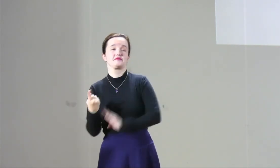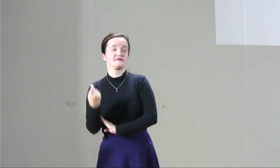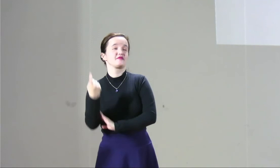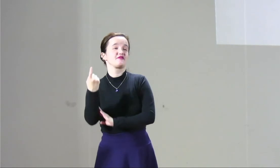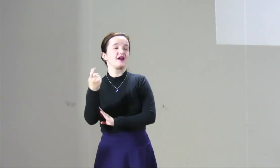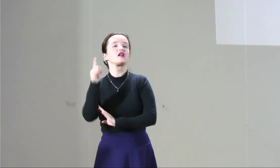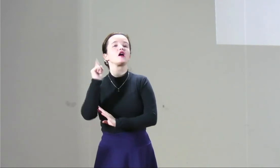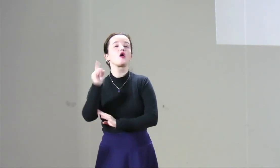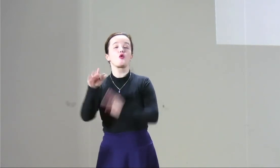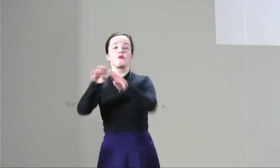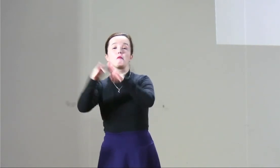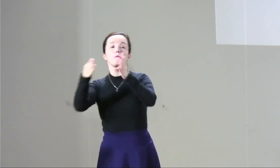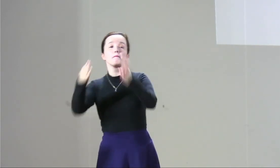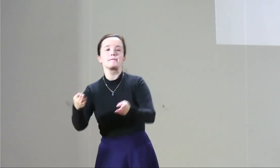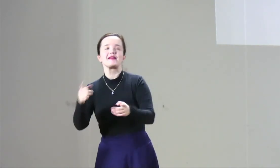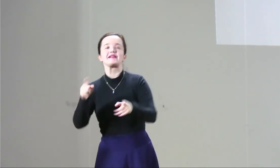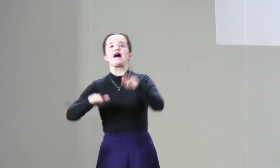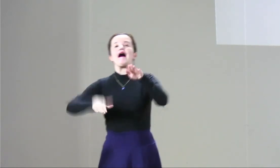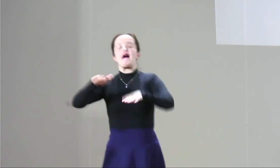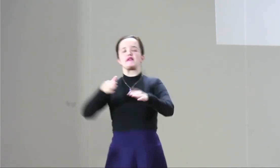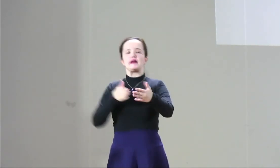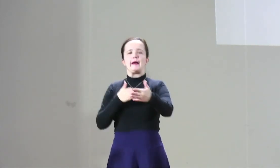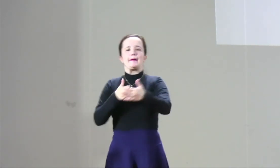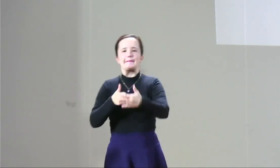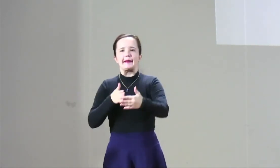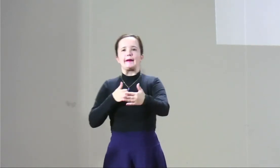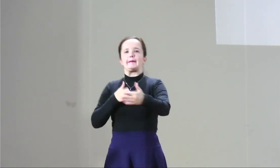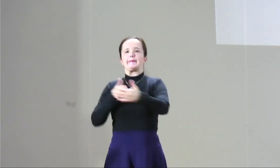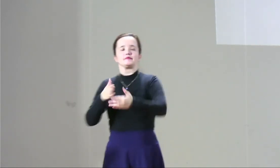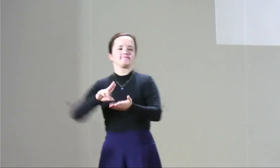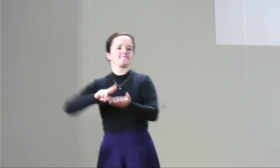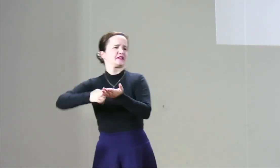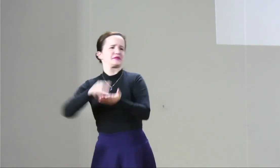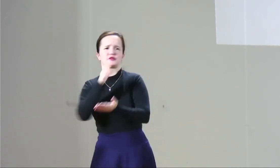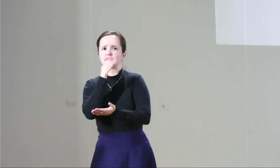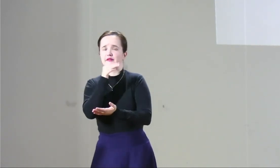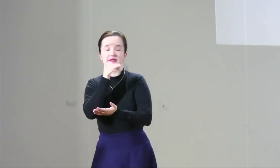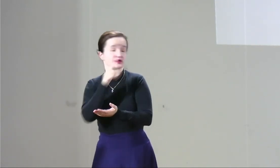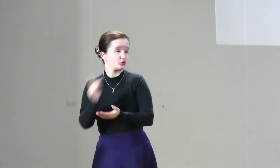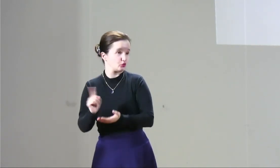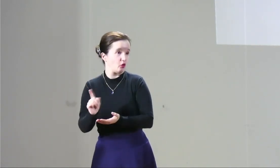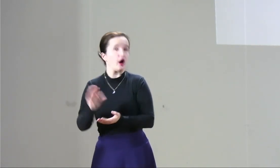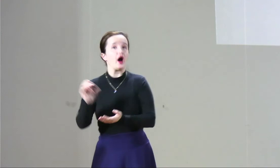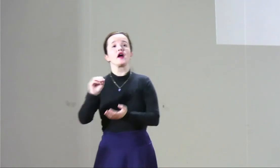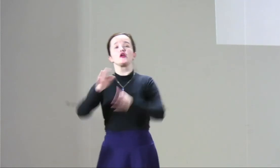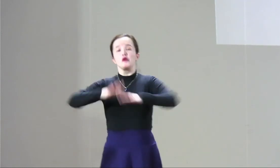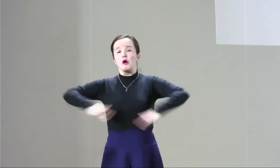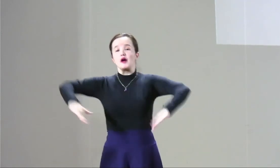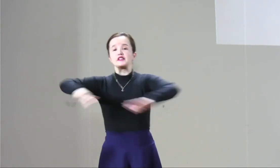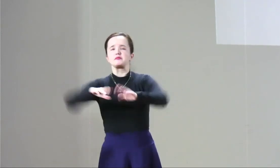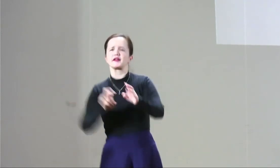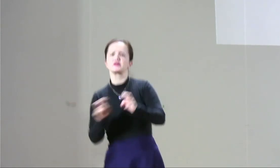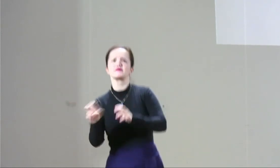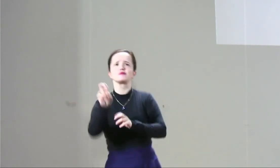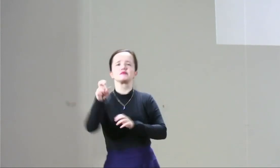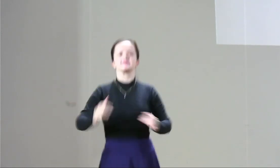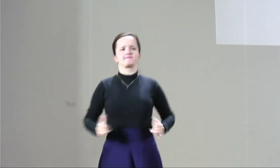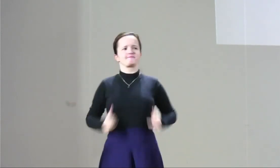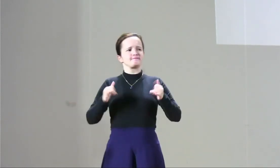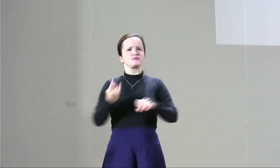incidencia que nos permite que a nosotras como mujeres a veces nos falta y que por eso no podemos acceder que se tienen las barreras